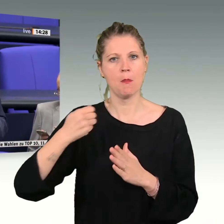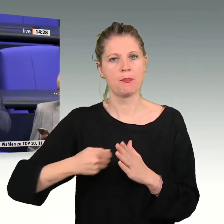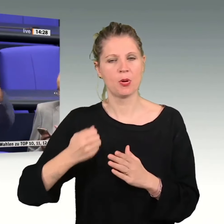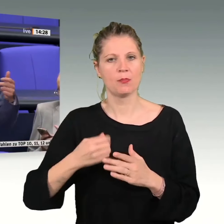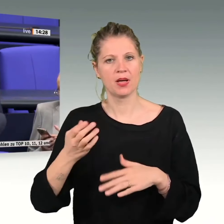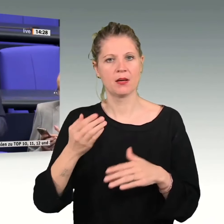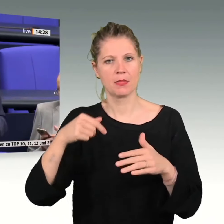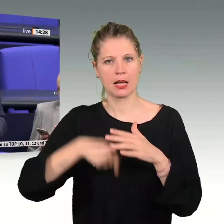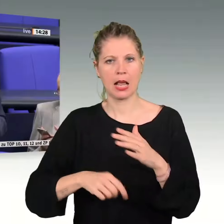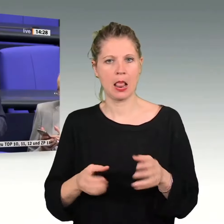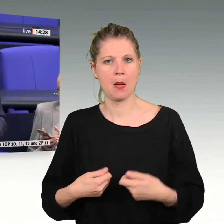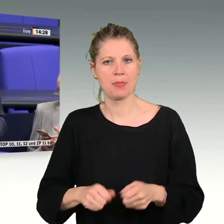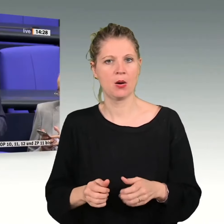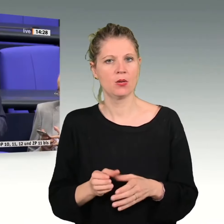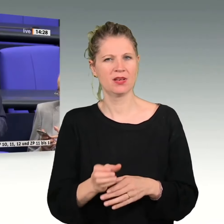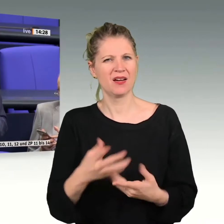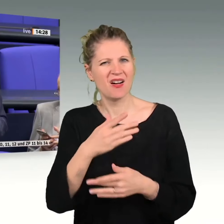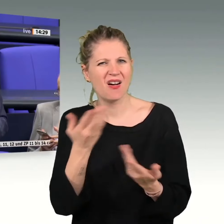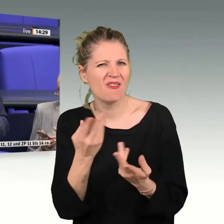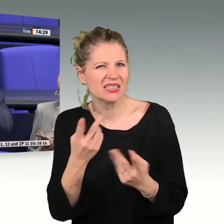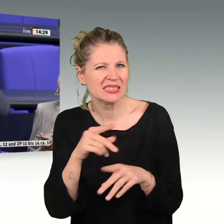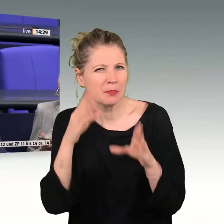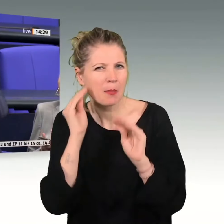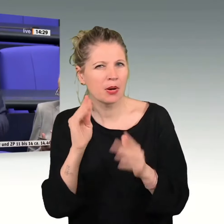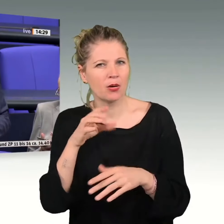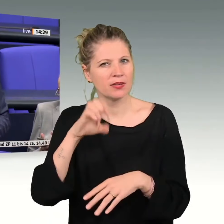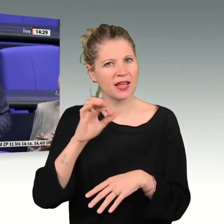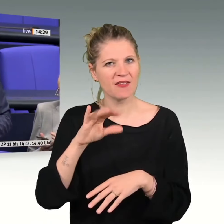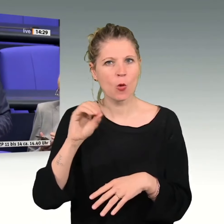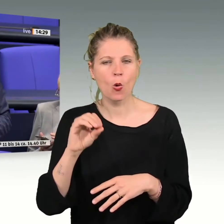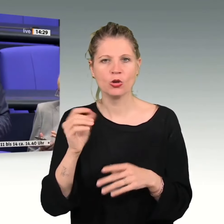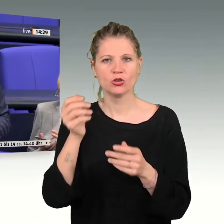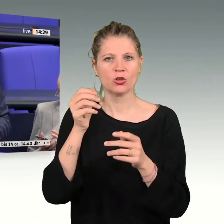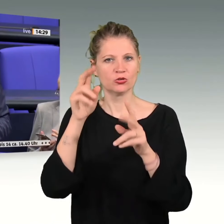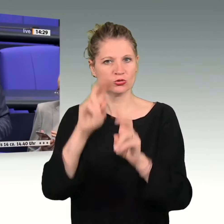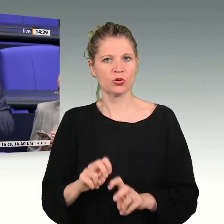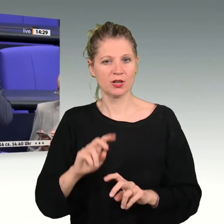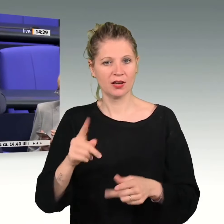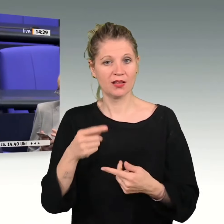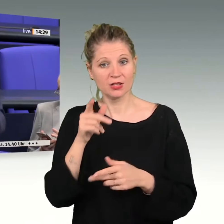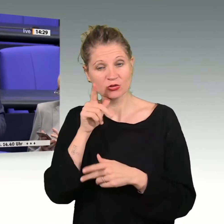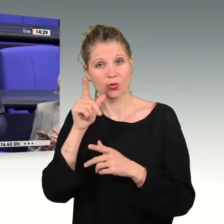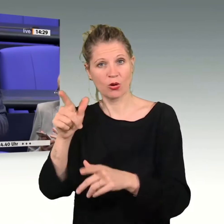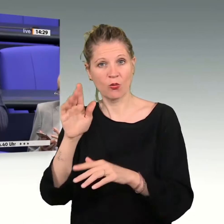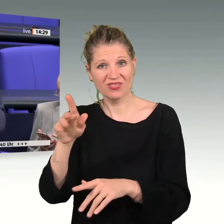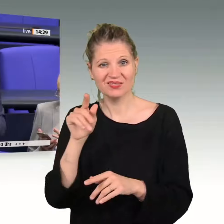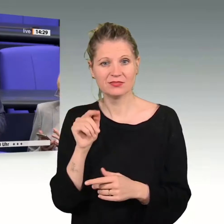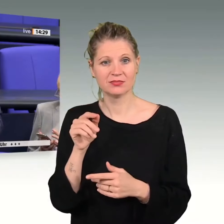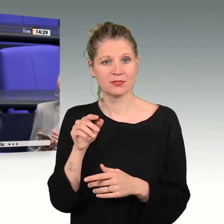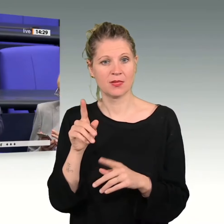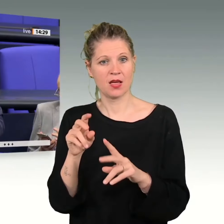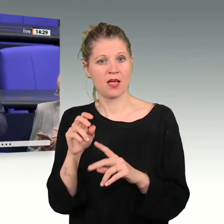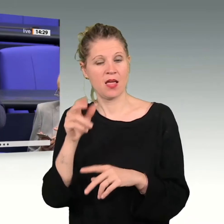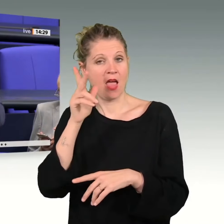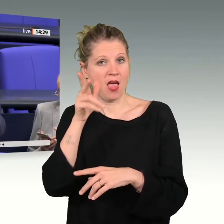zu stellen? Was haben Sie eigentlich nicht mitgekriegt an der IFO-Studie? Da hat Herr Fuest Ihnen beim Forum zugerufen, Sie verhindern Arbeit, weil eine